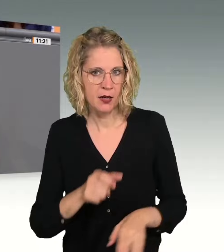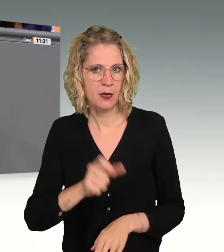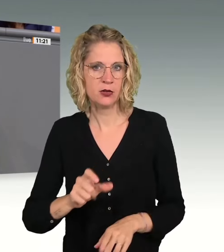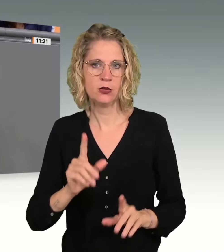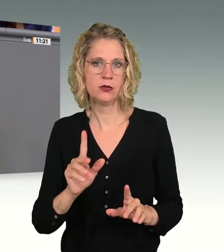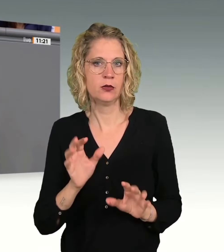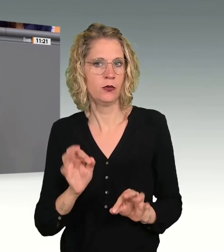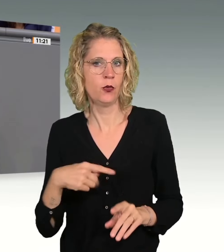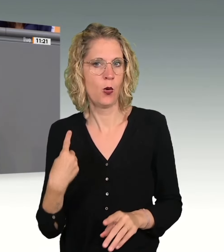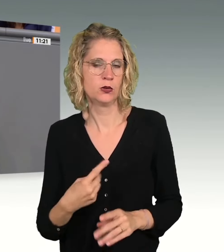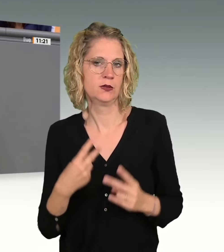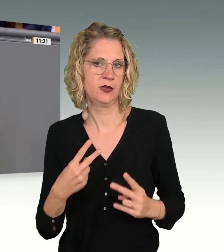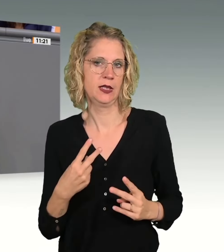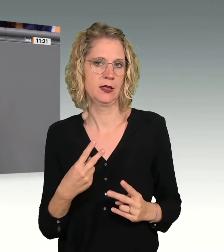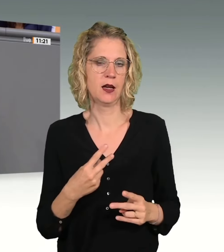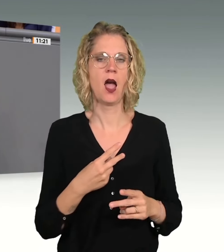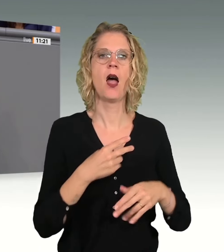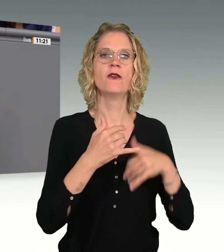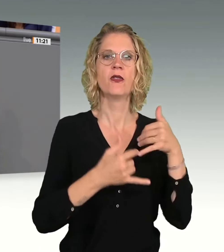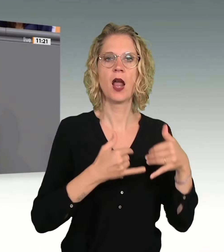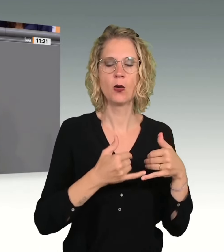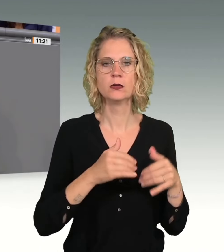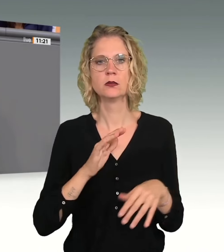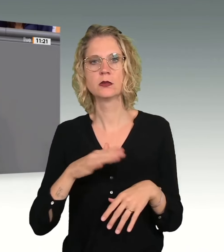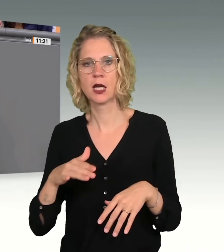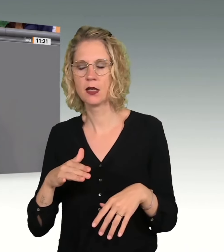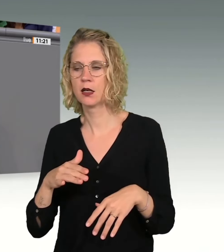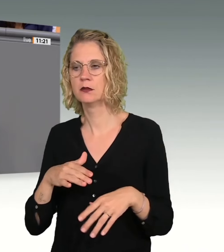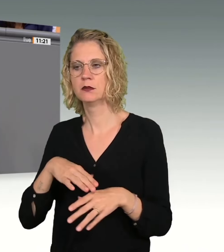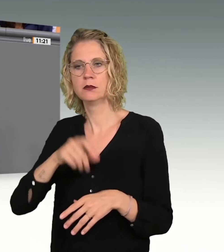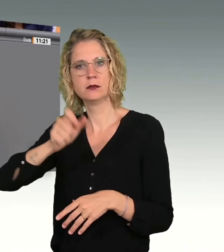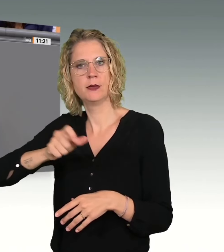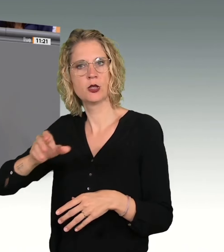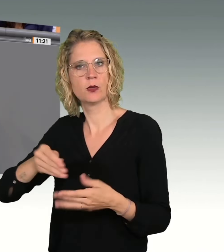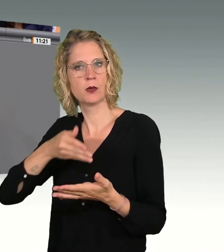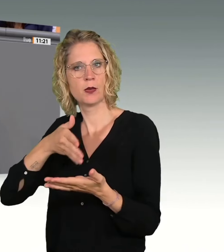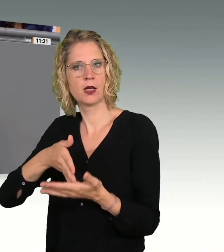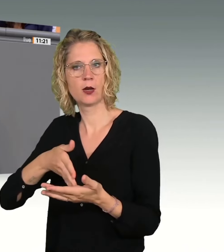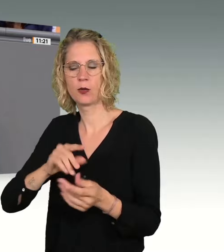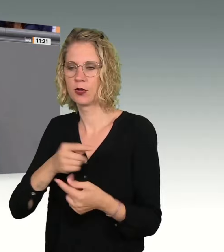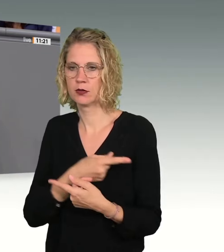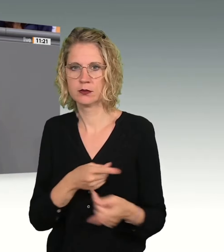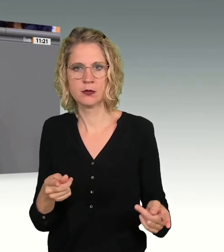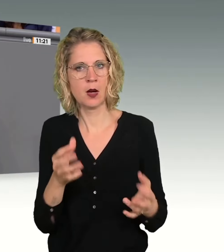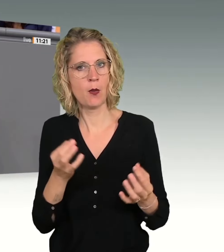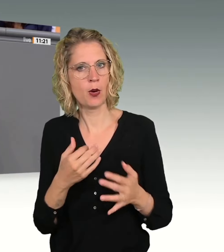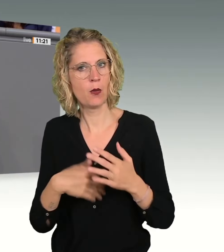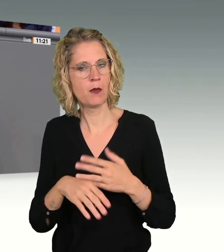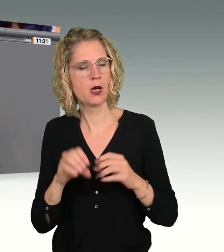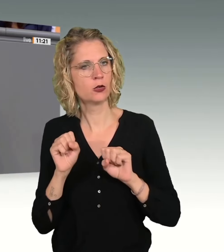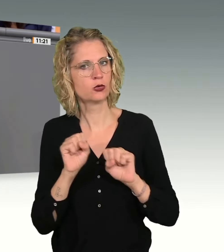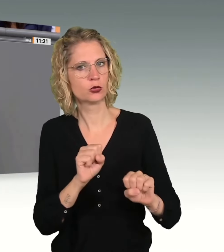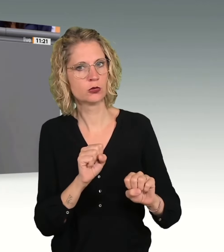Frauen, Kinder, Menschen mit Behinderung sind in vielen Fällen auf die Schutzgarantien des Staates angewiesen.